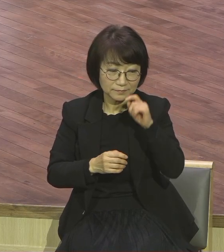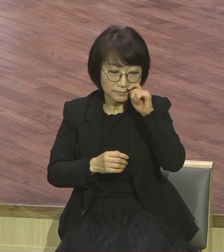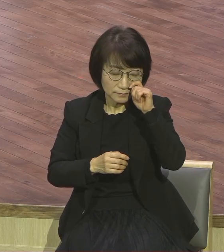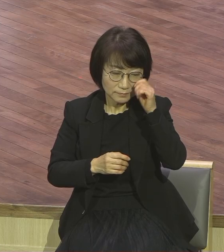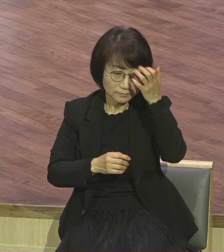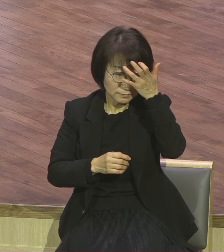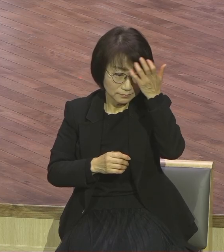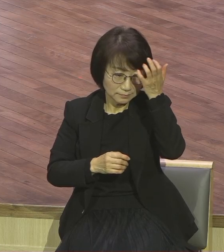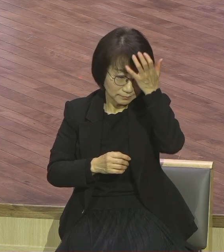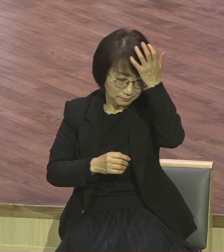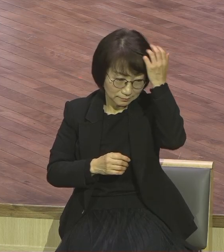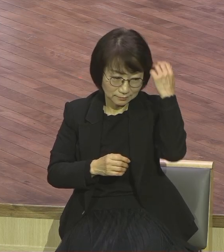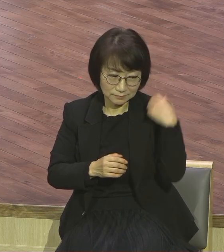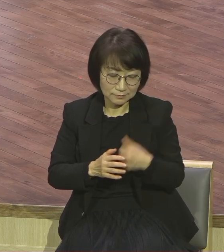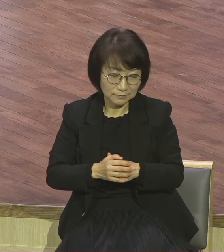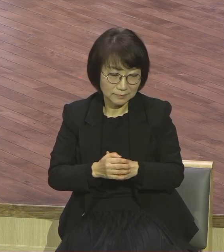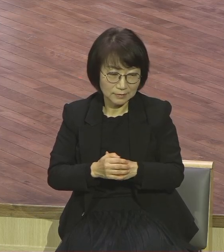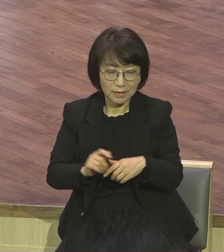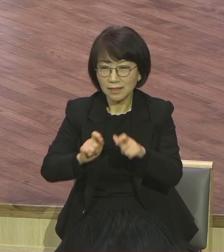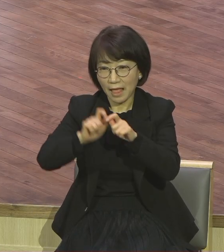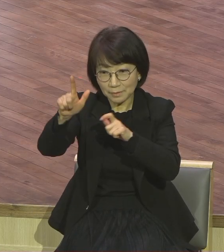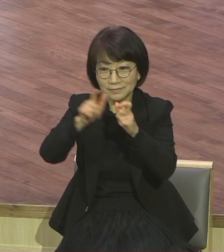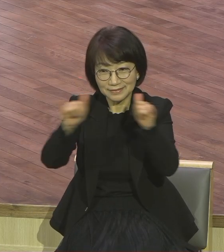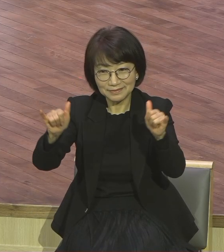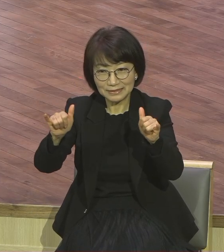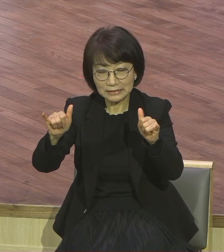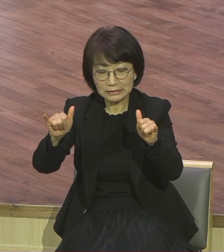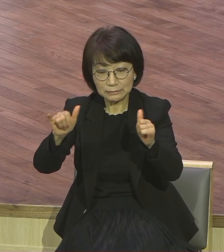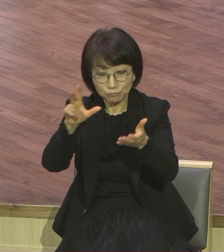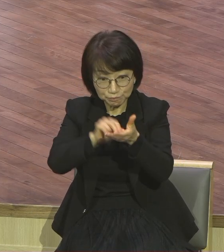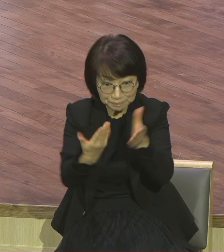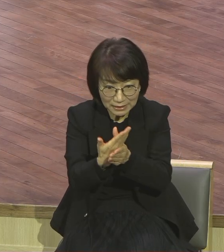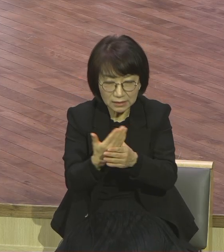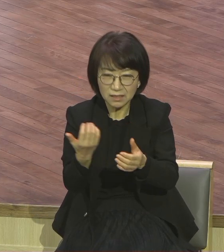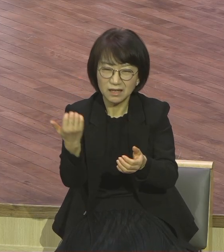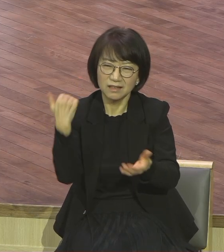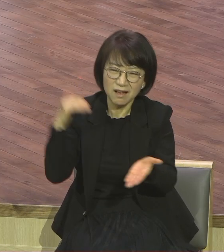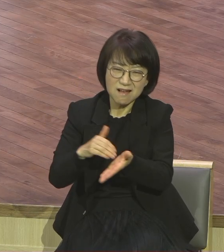아니고는 거의 옛날 번호로 그대로 합니다. 교회 안에서